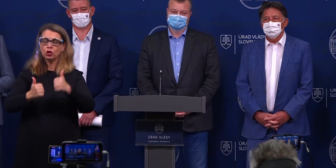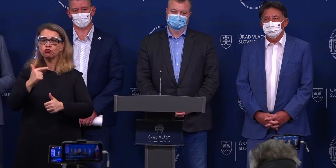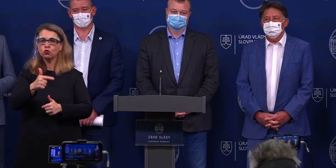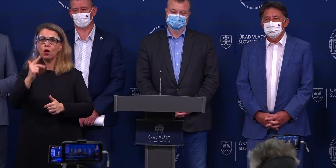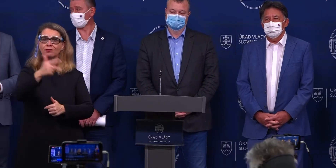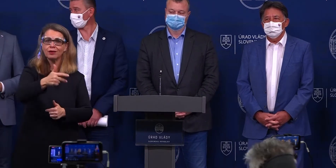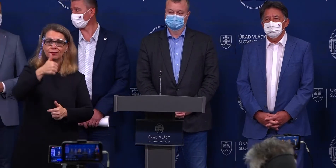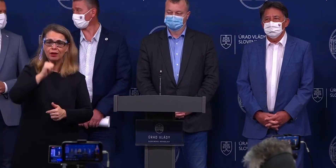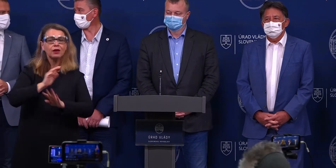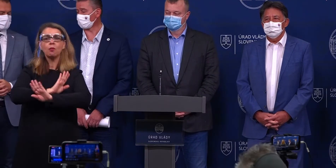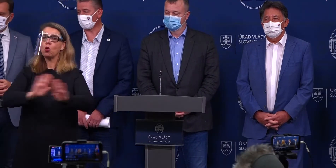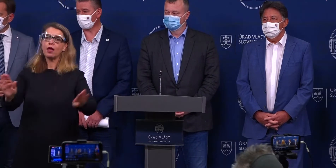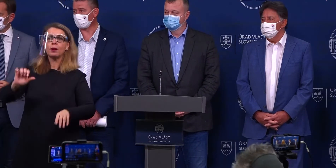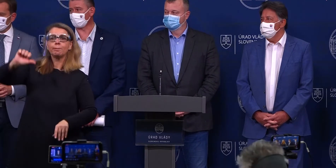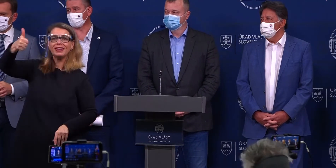to len tie prvé líky?